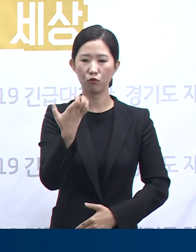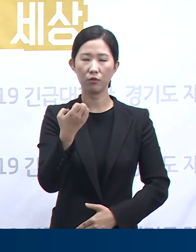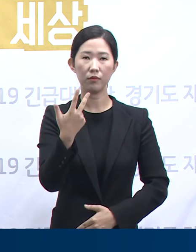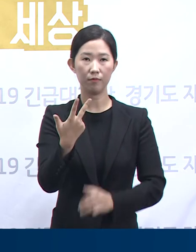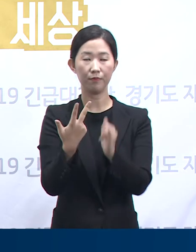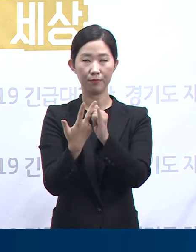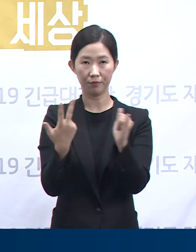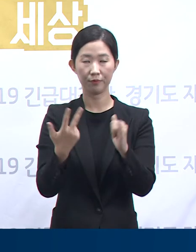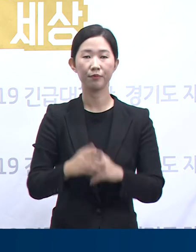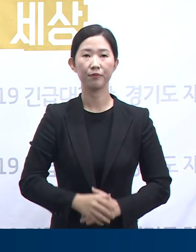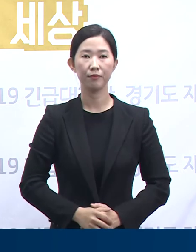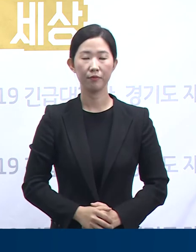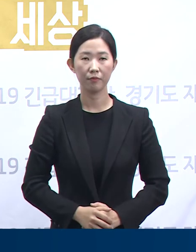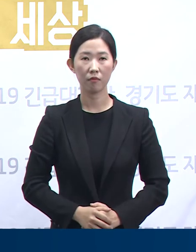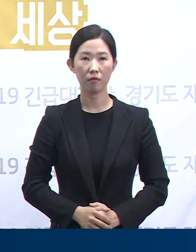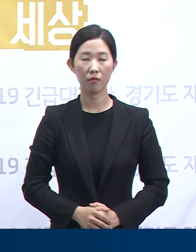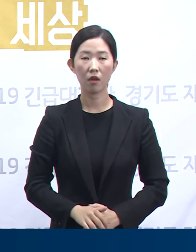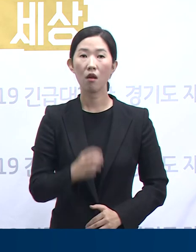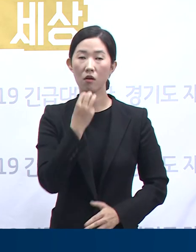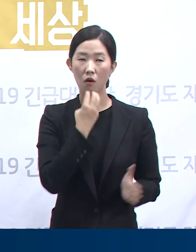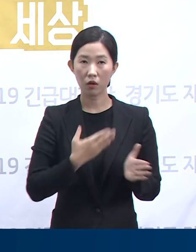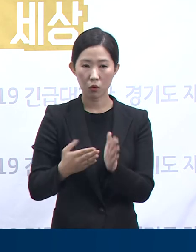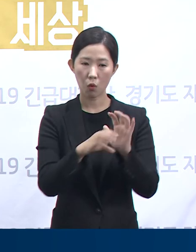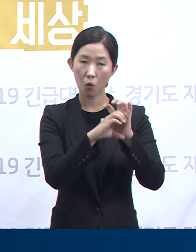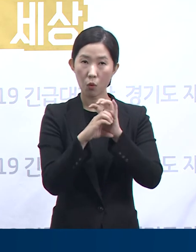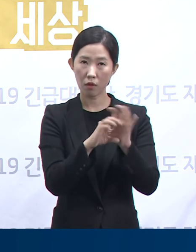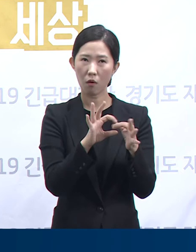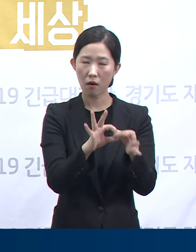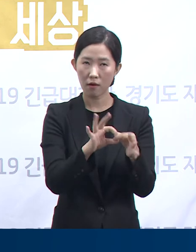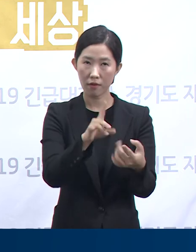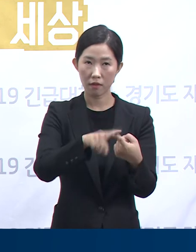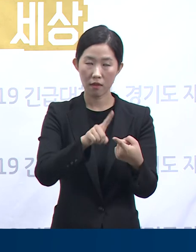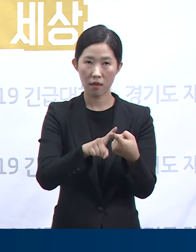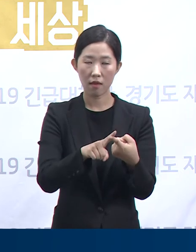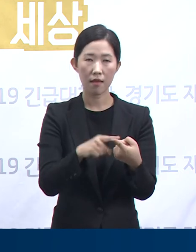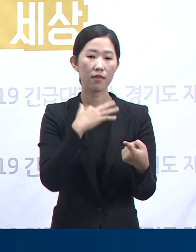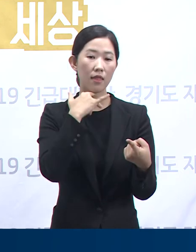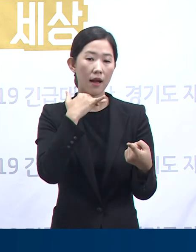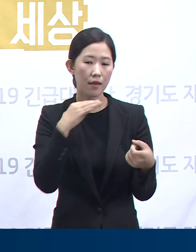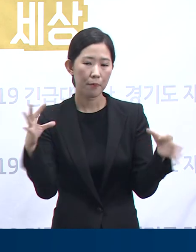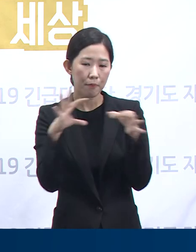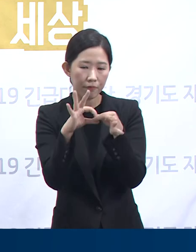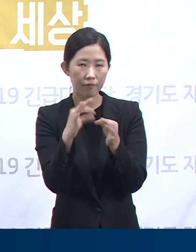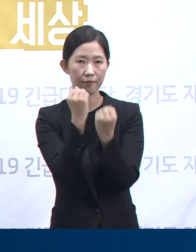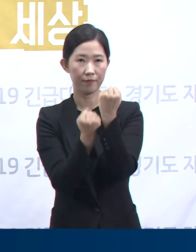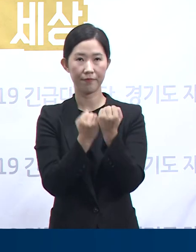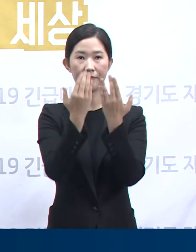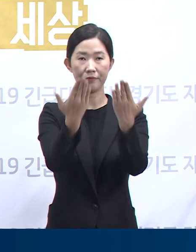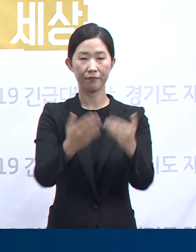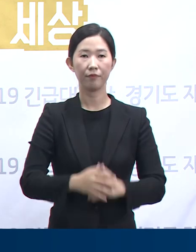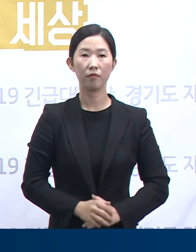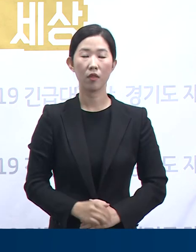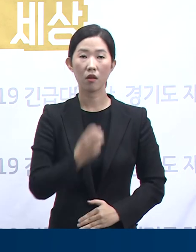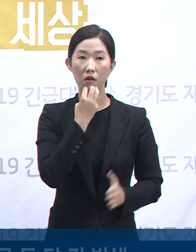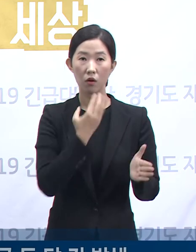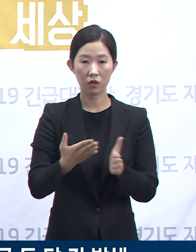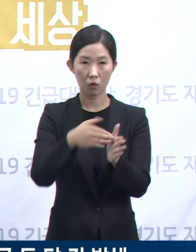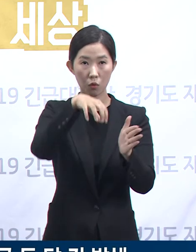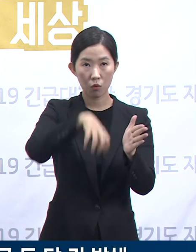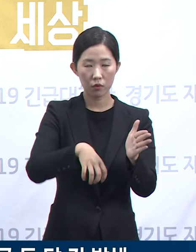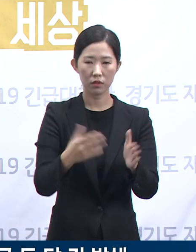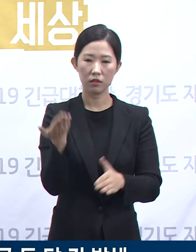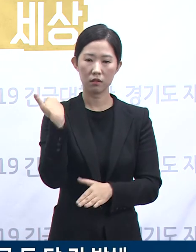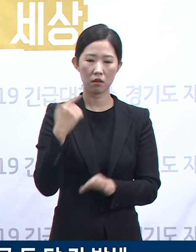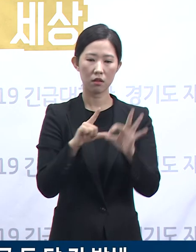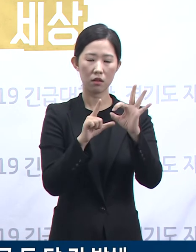경기도의 코로나19 역학을 발생 연령과 연관하여 설명드리겠습니다. 경기도에서는 지난 1월